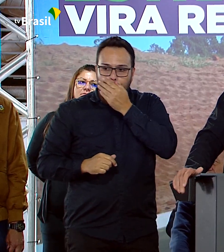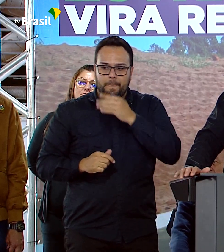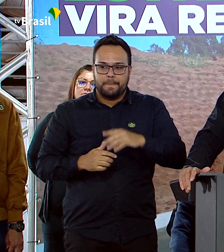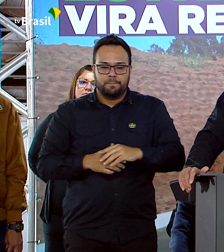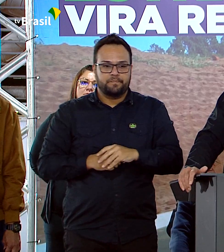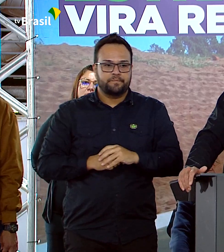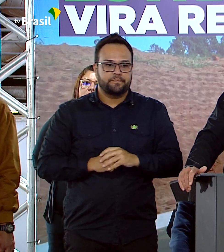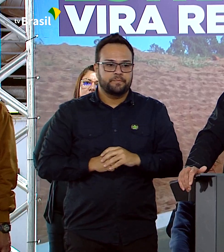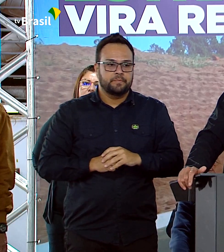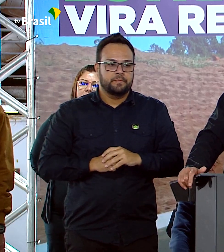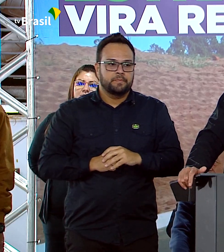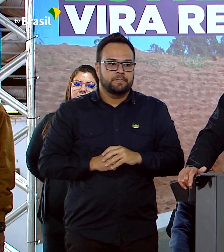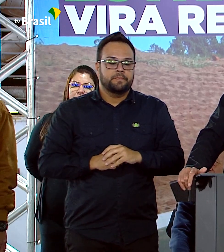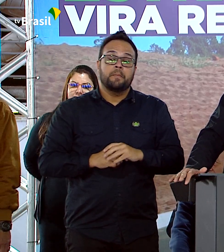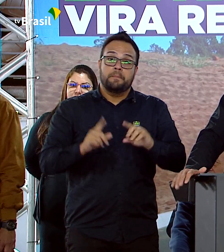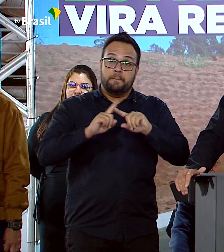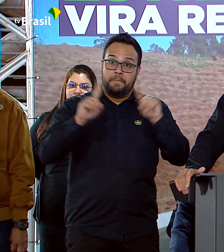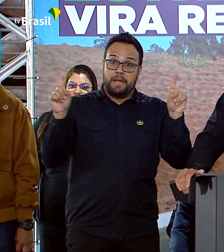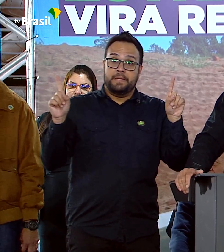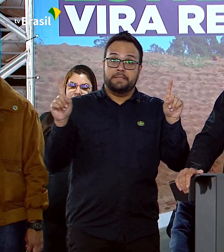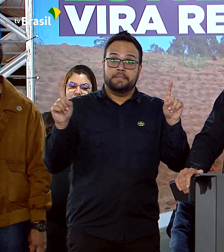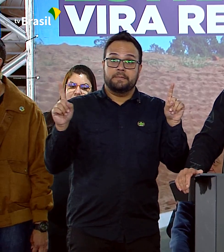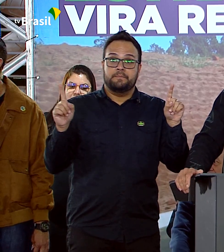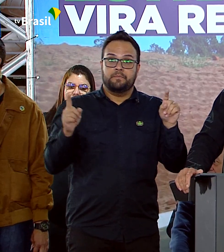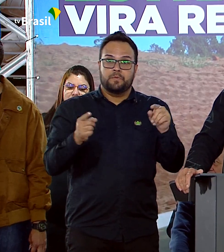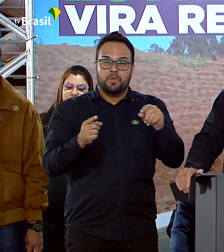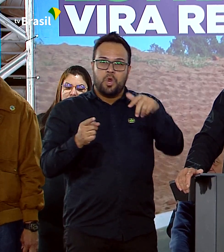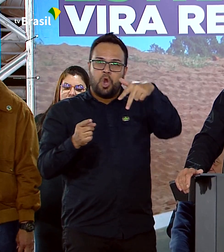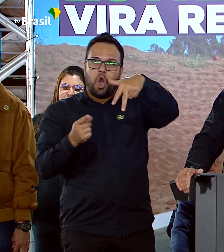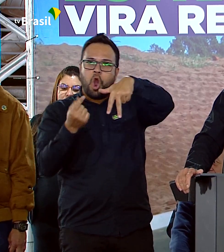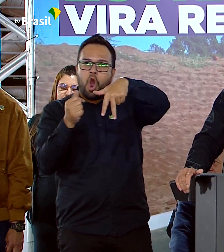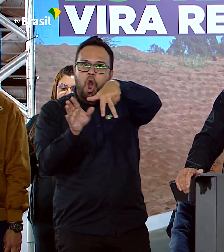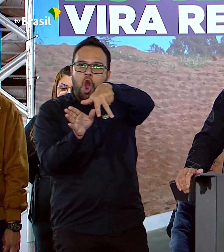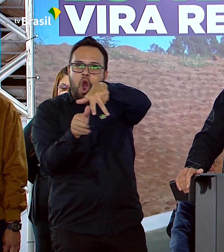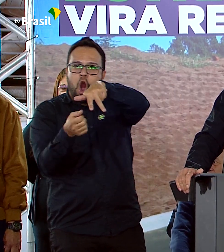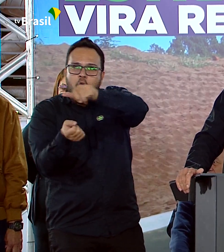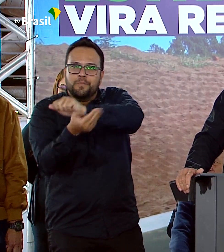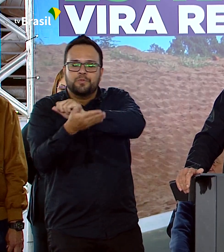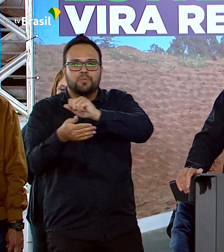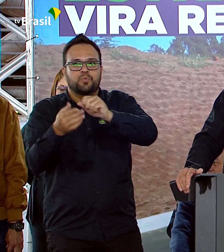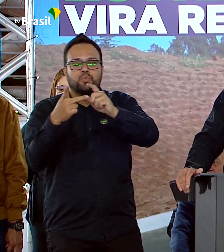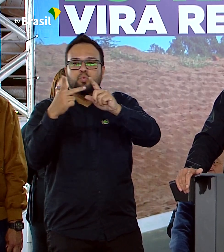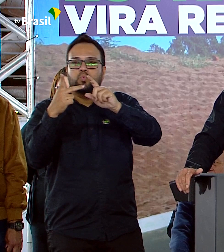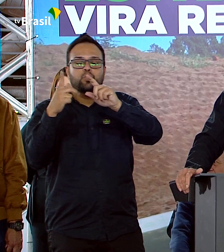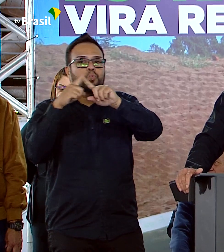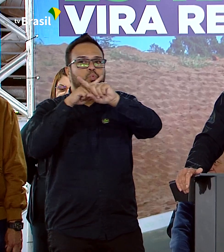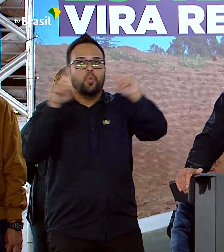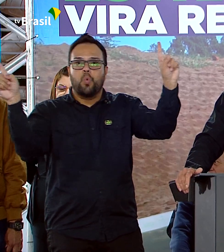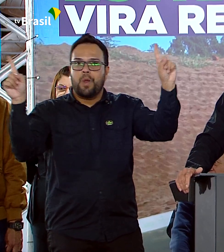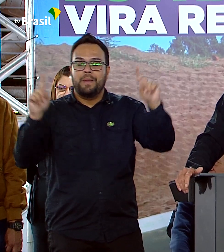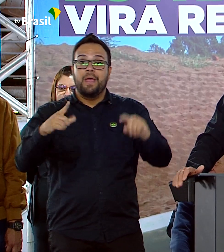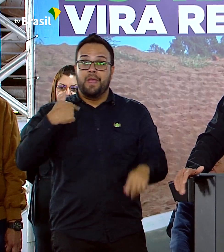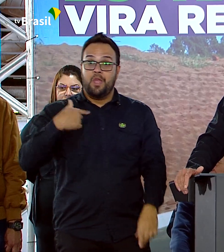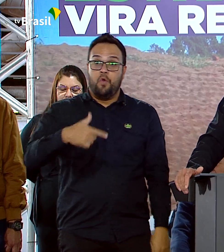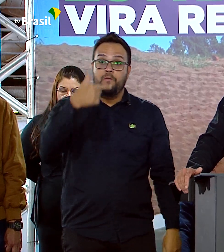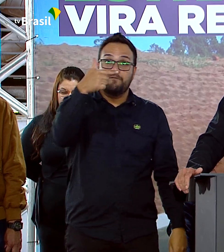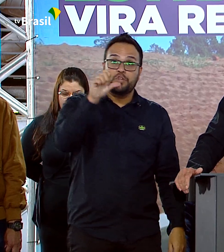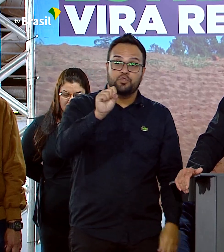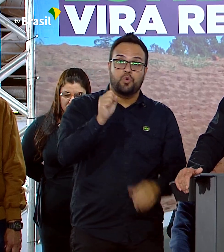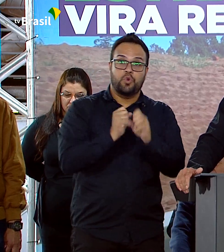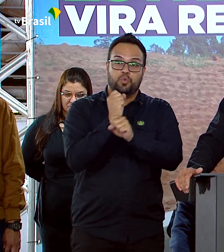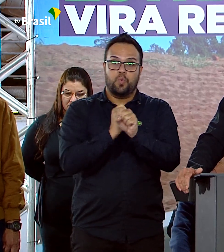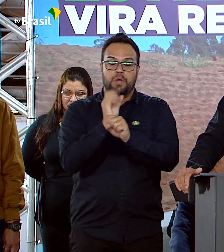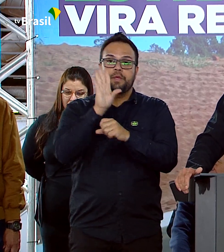corrupção orgânica nunca mais. Fiquei 28 anos dentro do Parlamento Brasileiro.